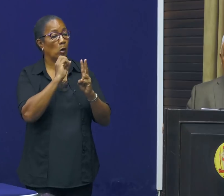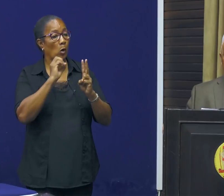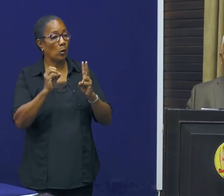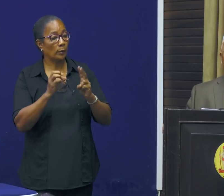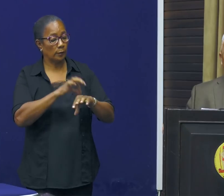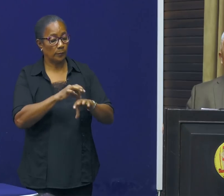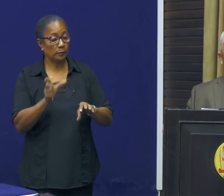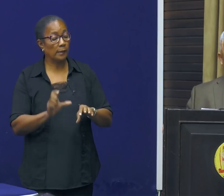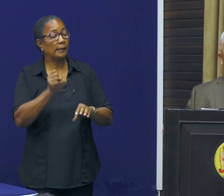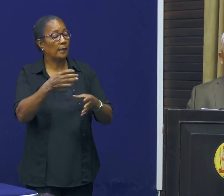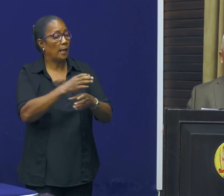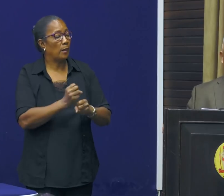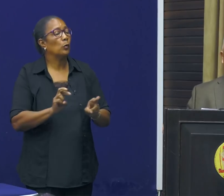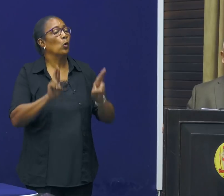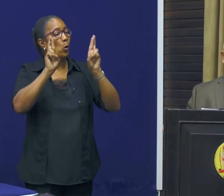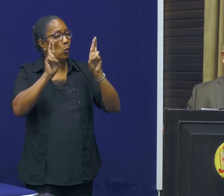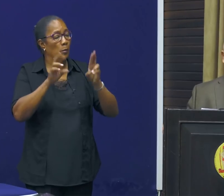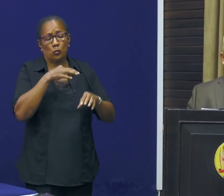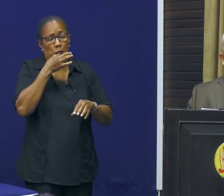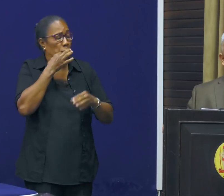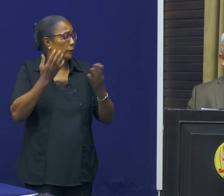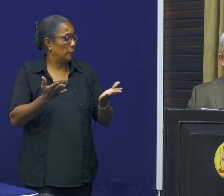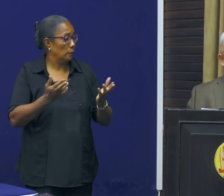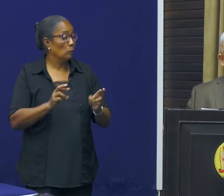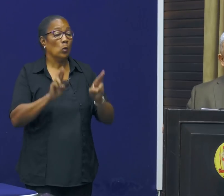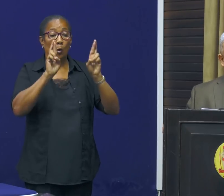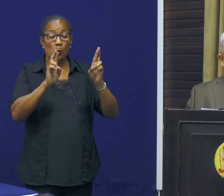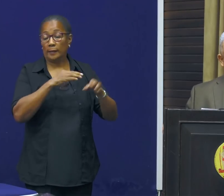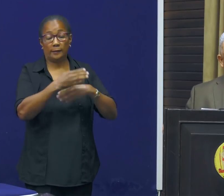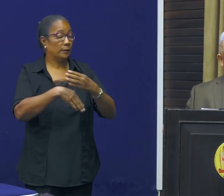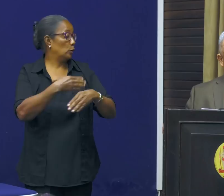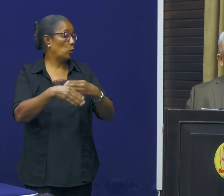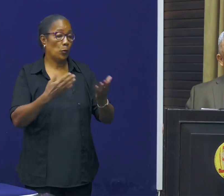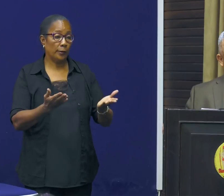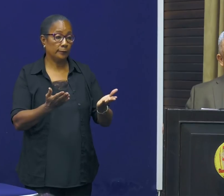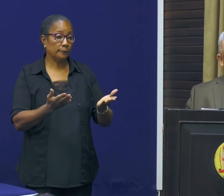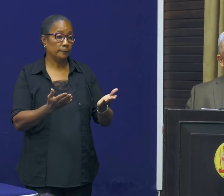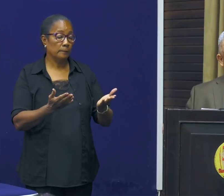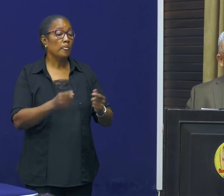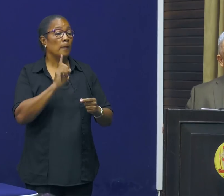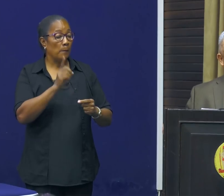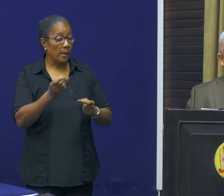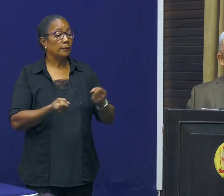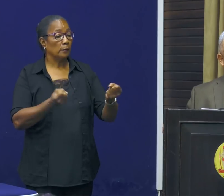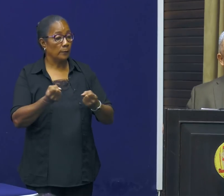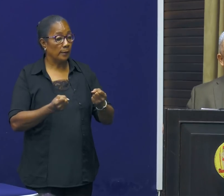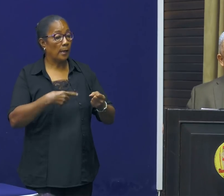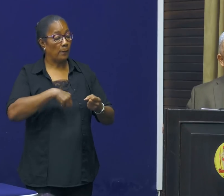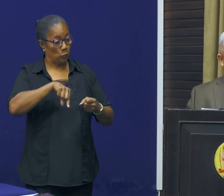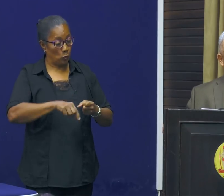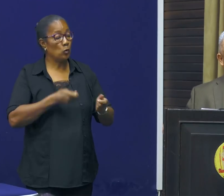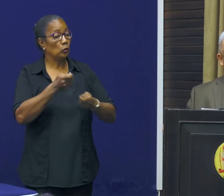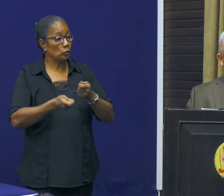worden. Wij hopen dat dat niet hoeft. Wij hopen dat dat niet gebeurt. Maar de regering heeft wel ervoor gezorgd